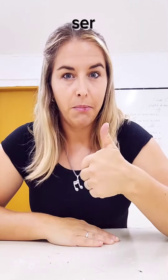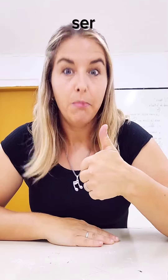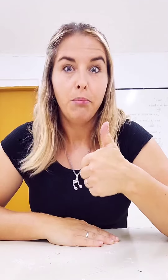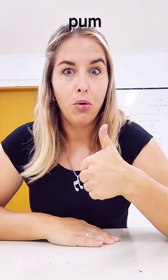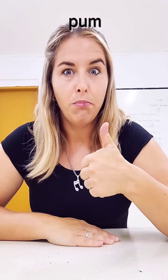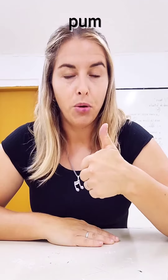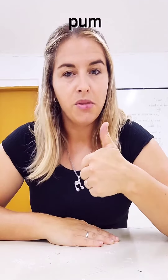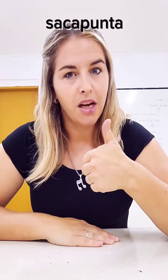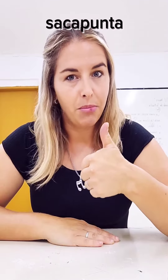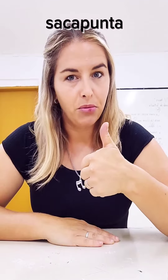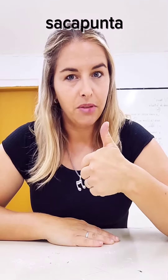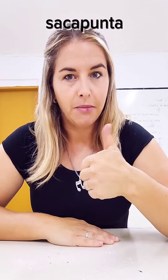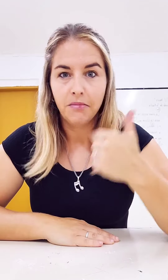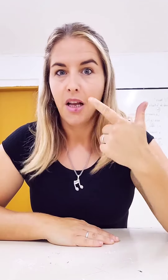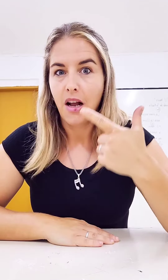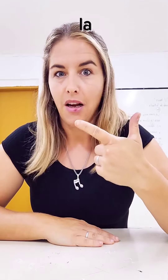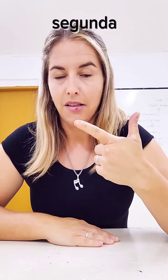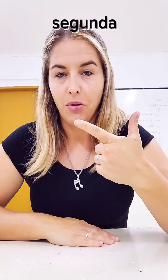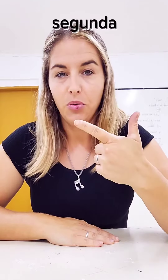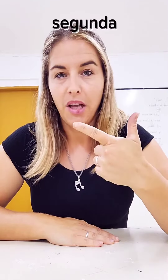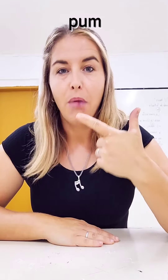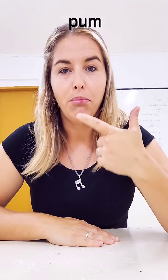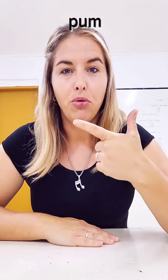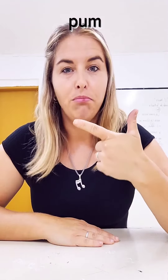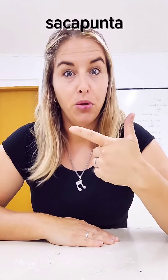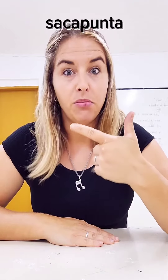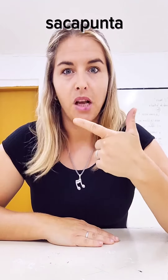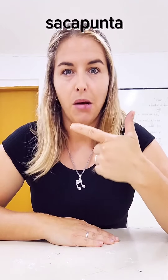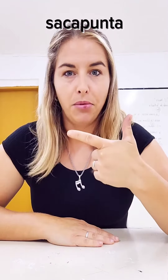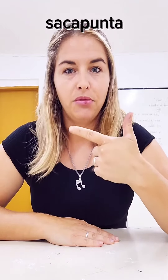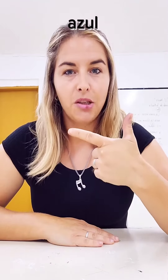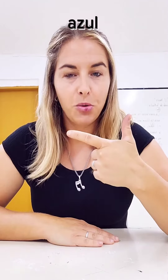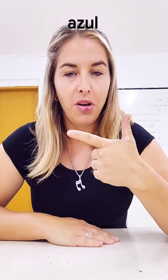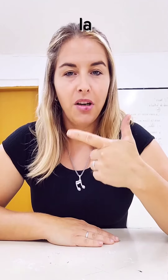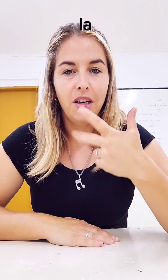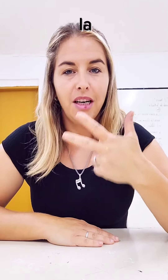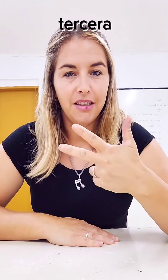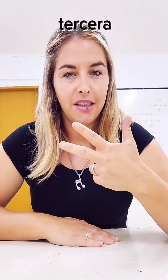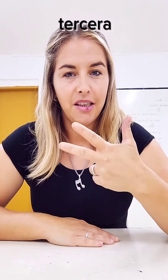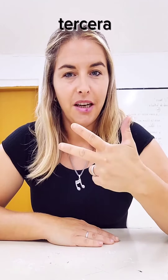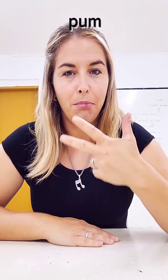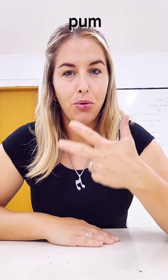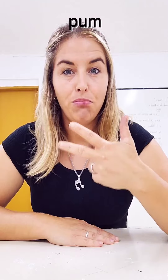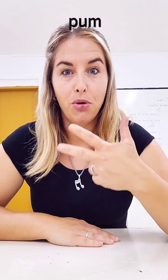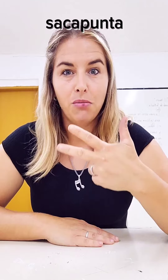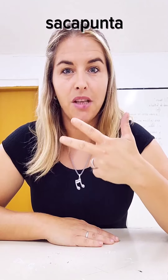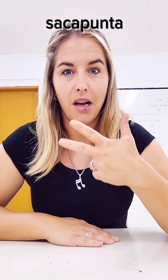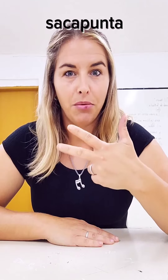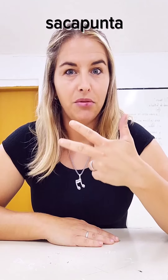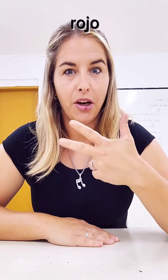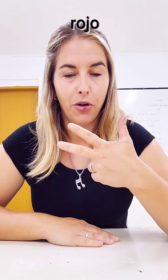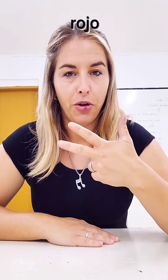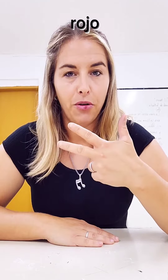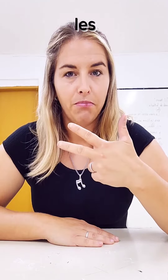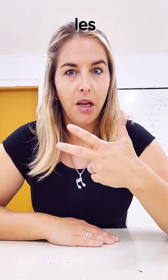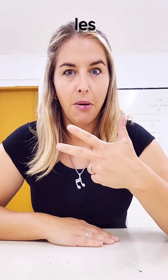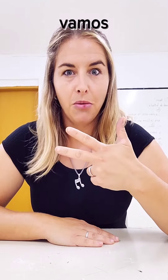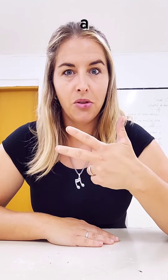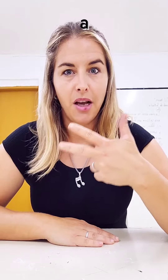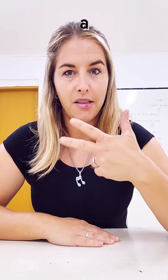pum pum sacapunta. La segunda, pum pum sacapunta azul. La tercera, pum pum sacapunta rojo. Les vamos a